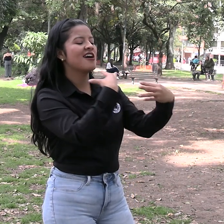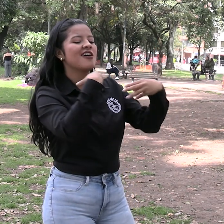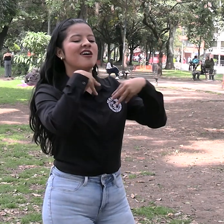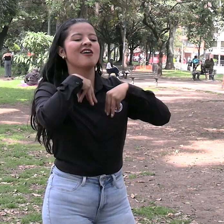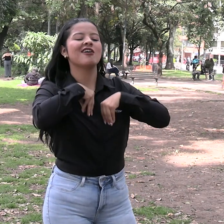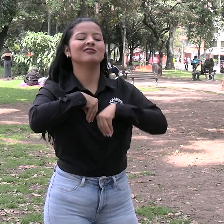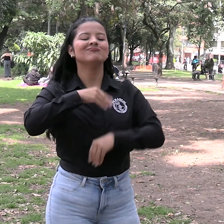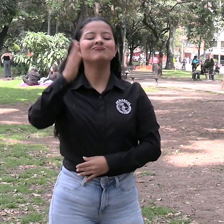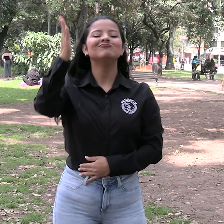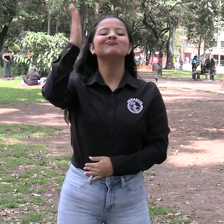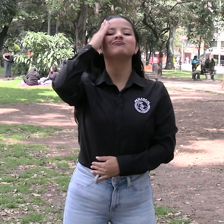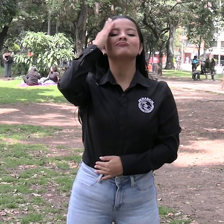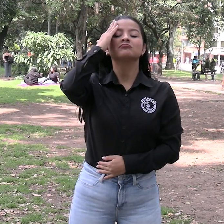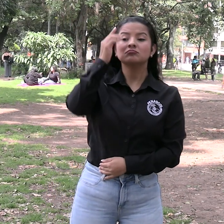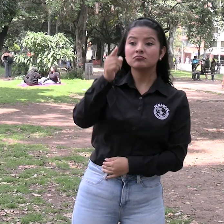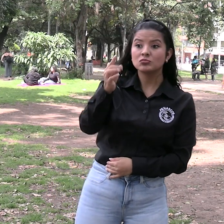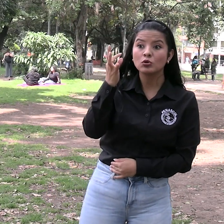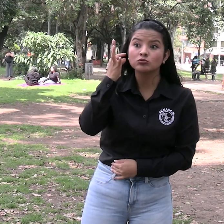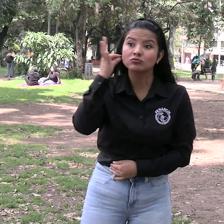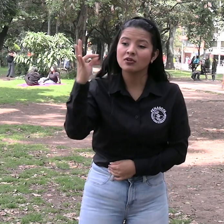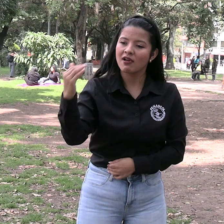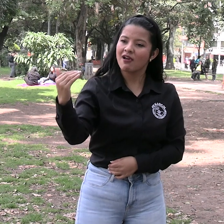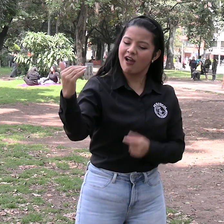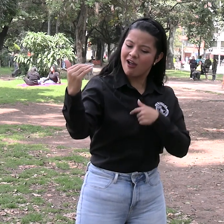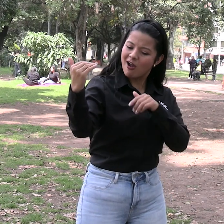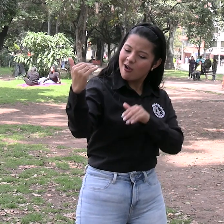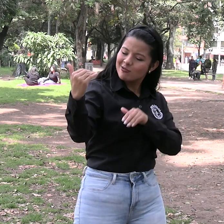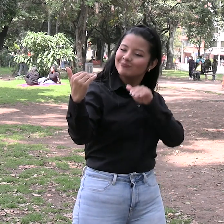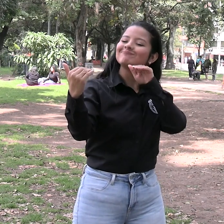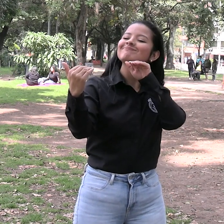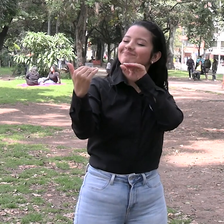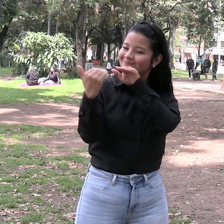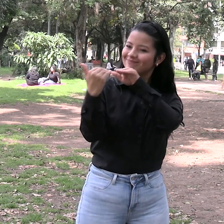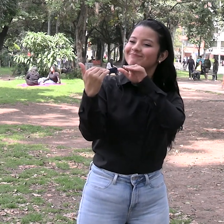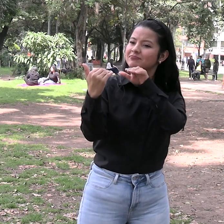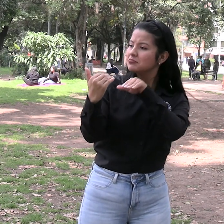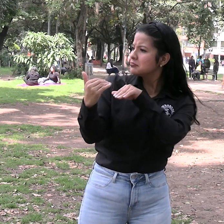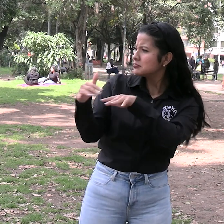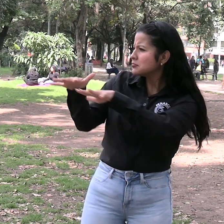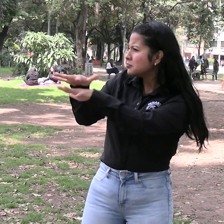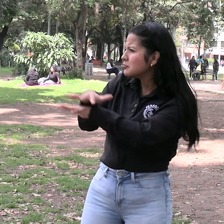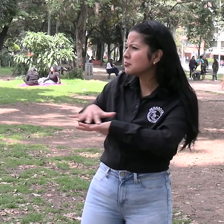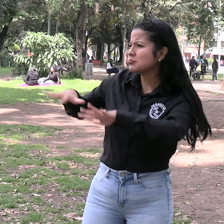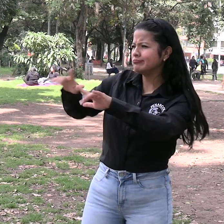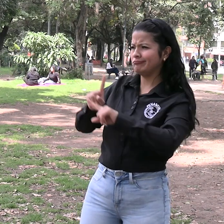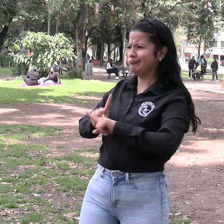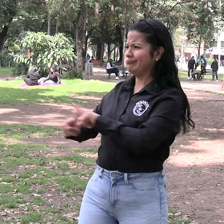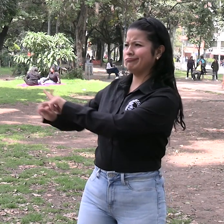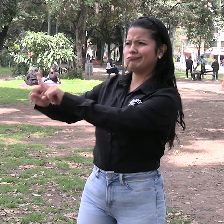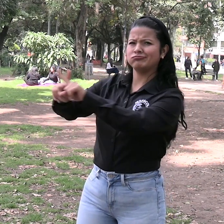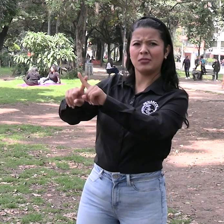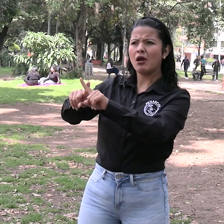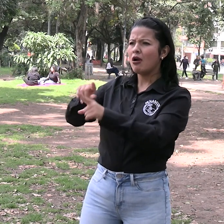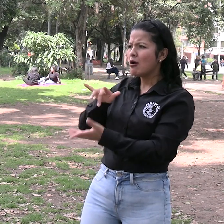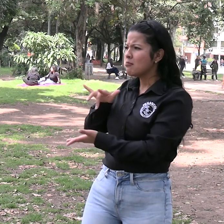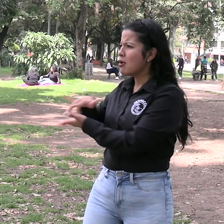en igualdad de condiciones, para ejercer su autonomía